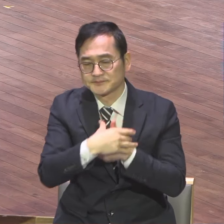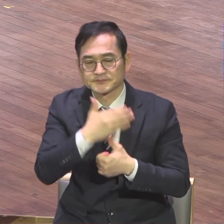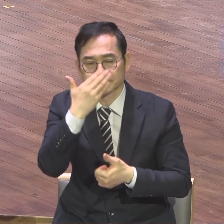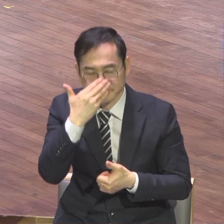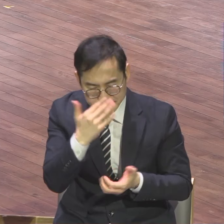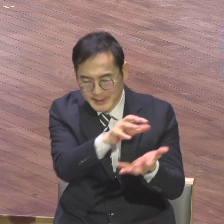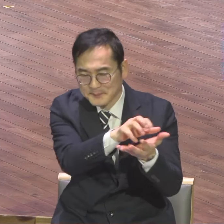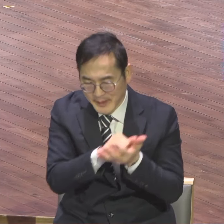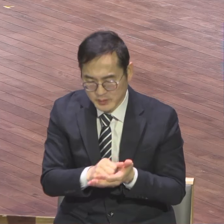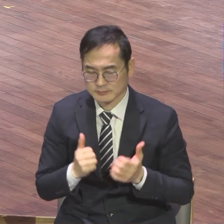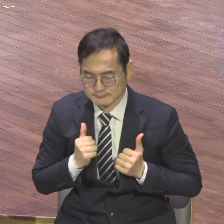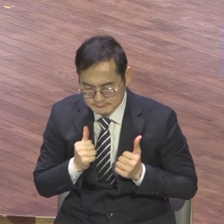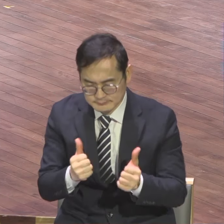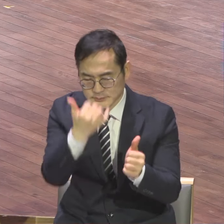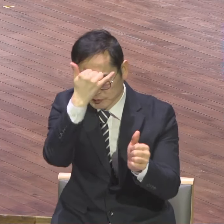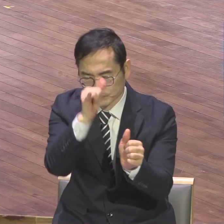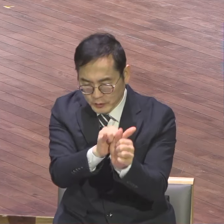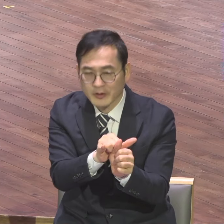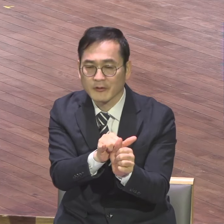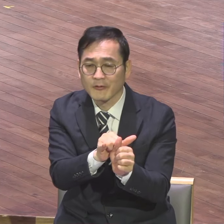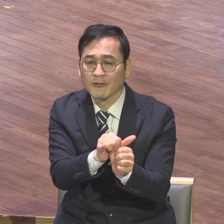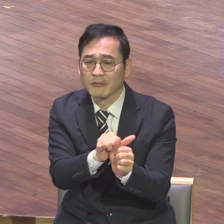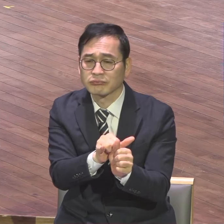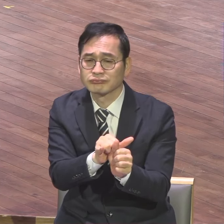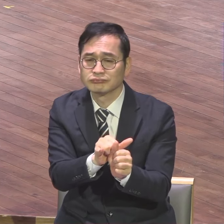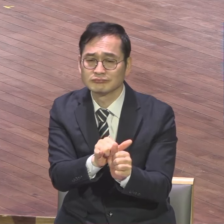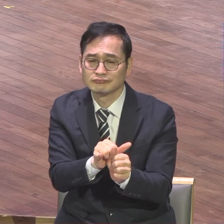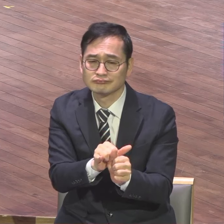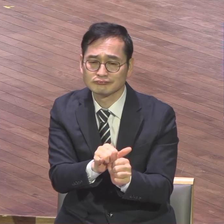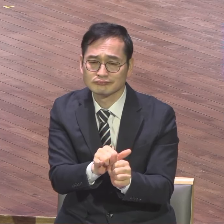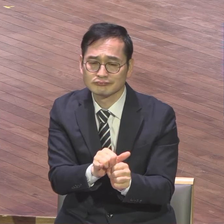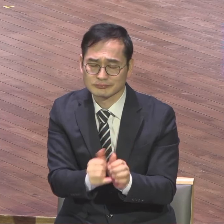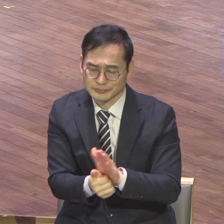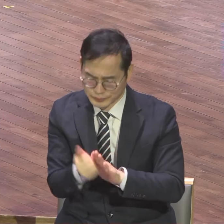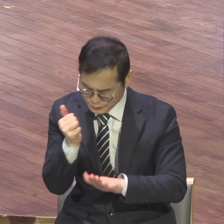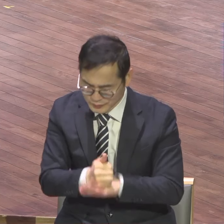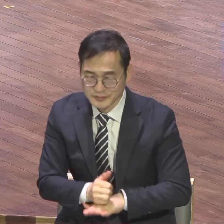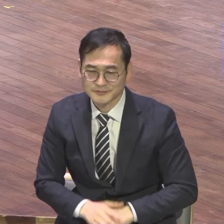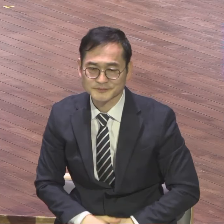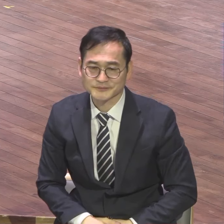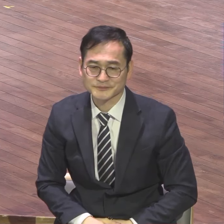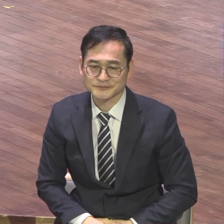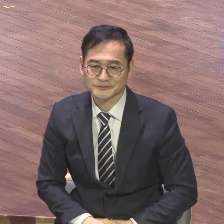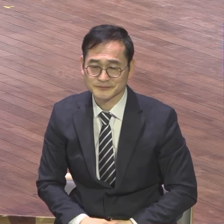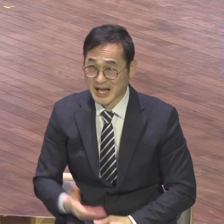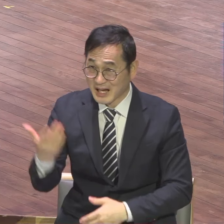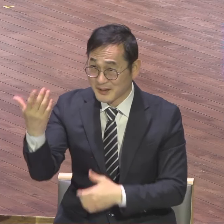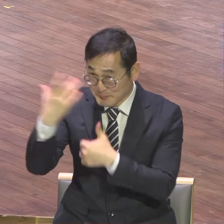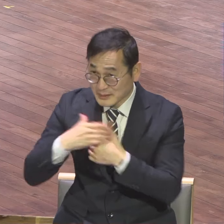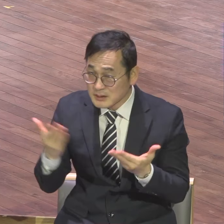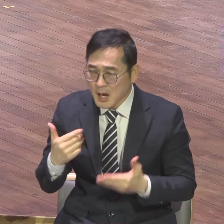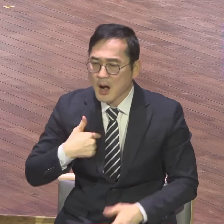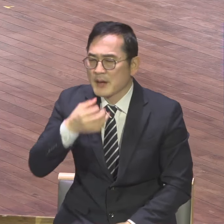무엇보다 하나님께서 직분을 감당할 수 있도록 뭐요 새 힘을 공급해 주십니다. 희한하게 새 힘 주신다고